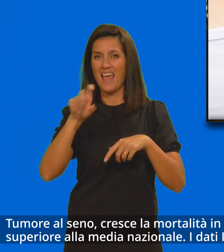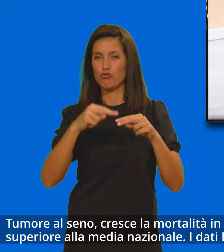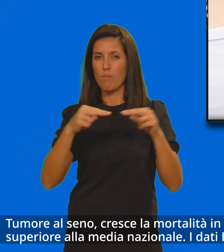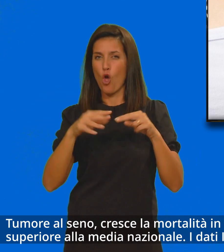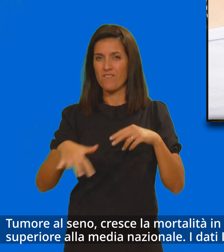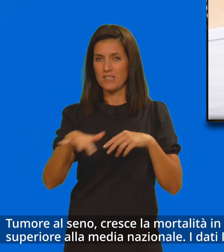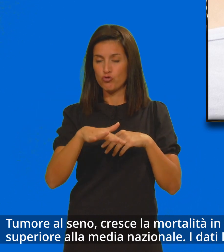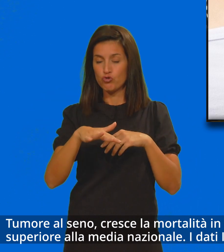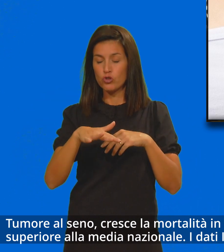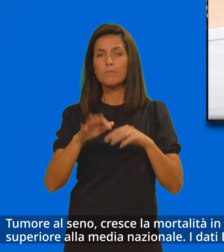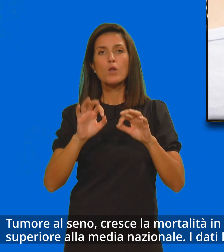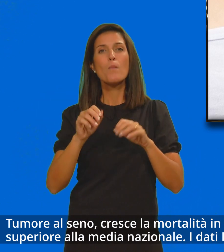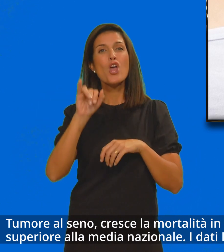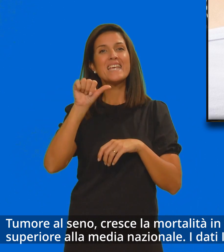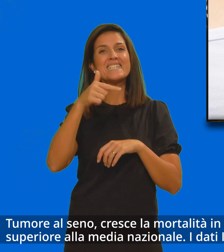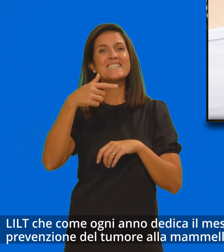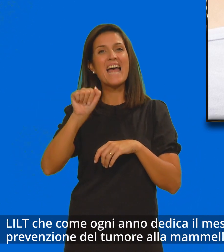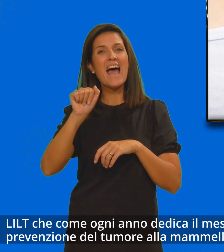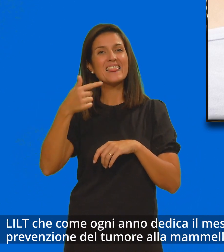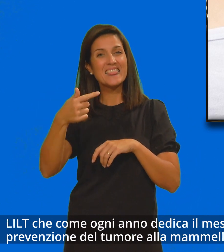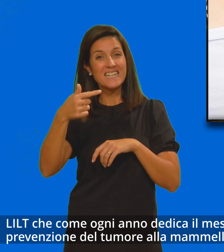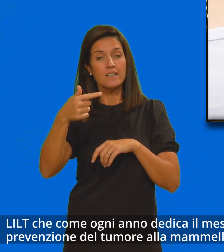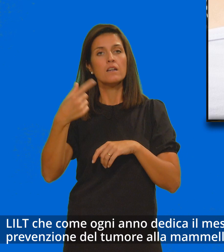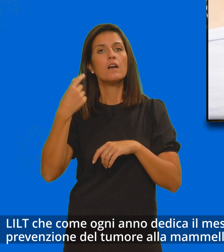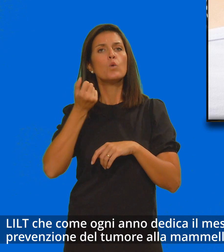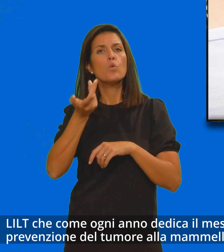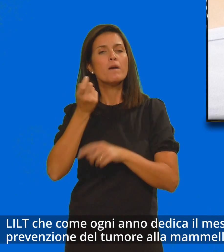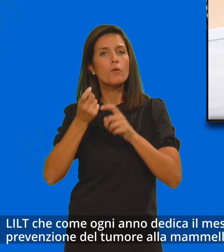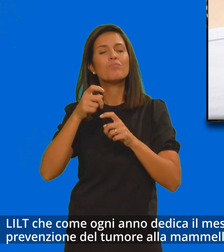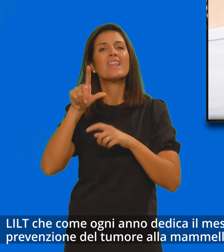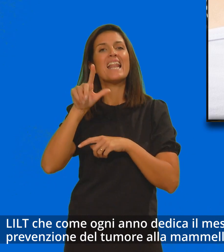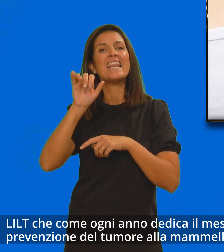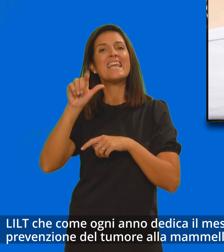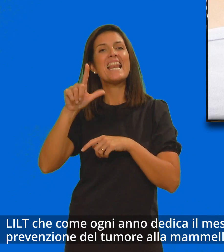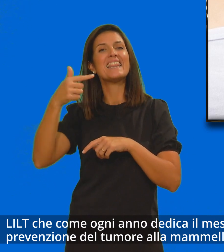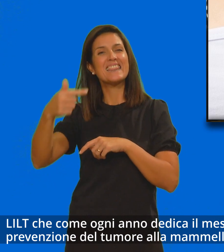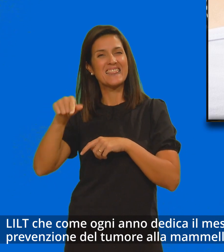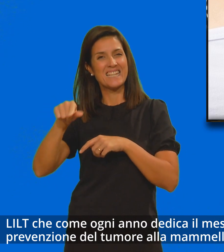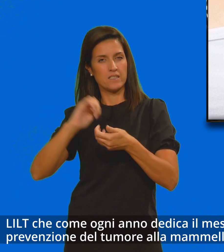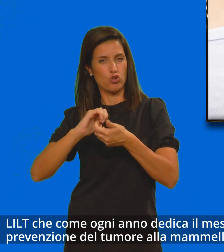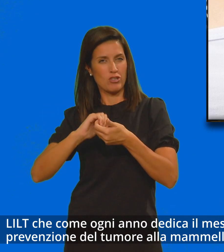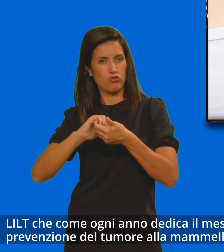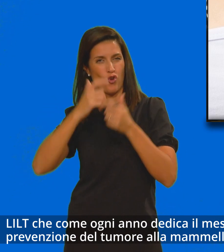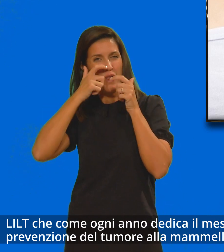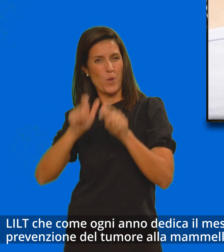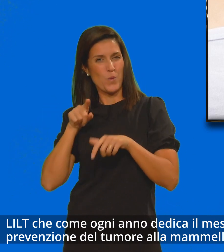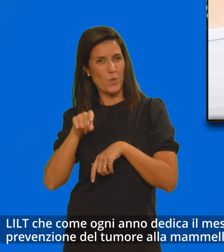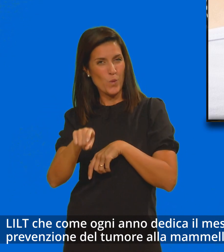Istat sono riportati dalla Lilt che come ogni anno dedica il mese di ottobre alla prevenzione del tumore